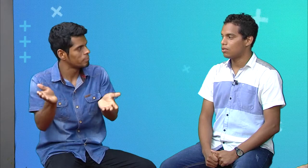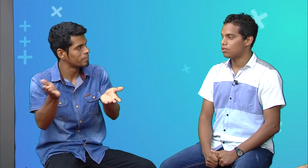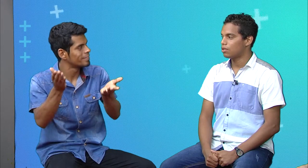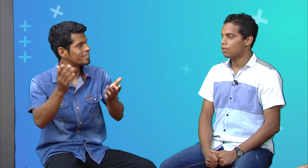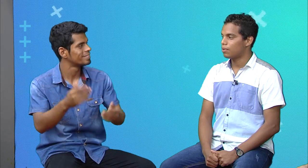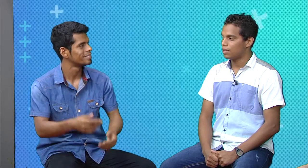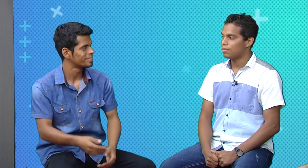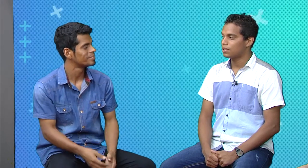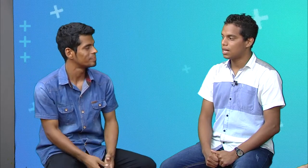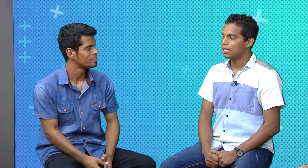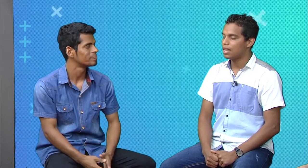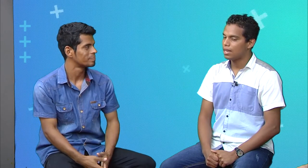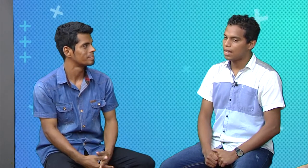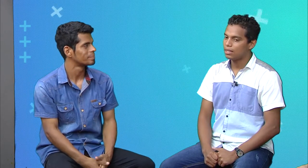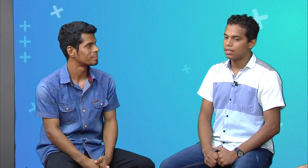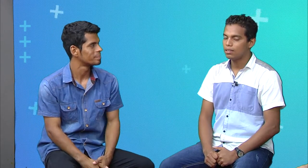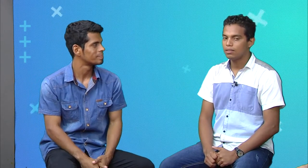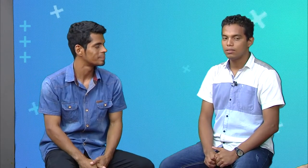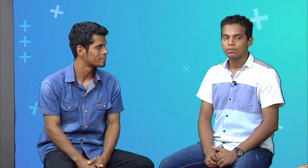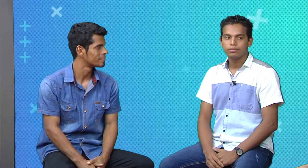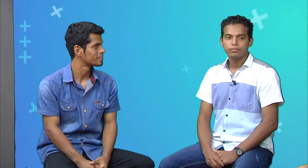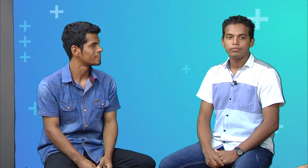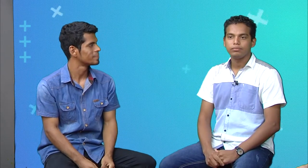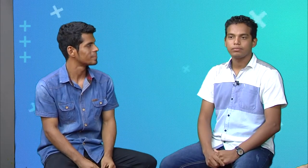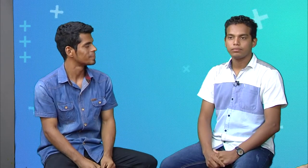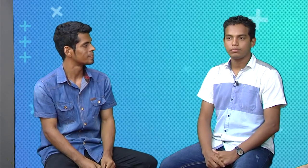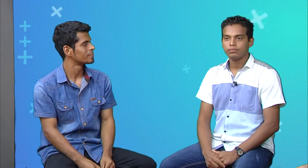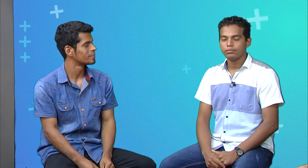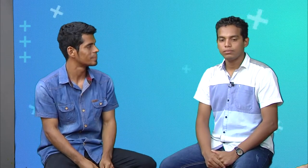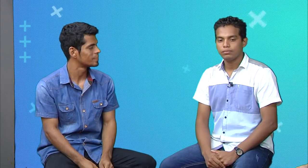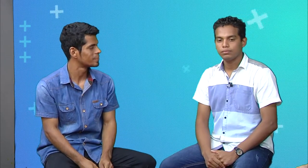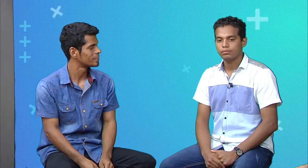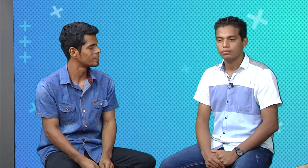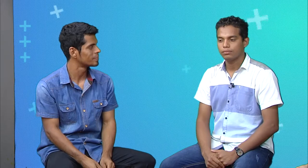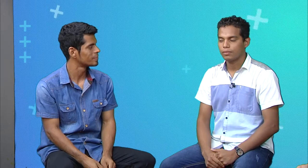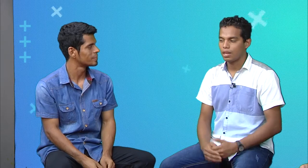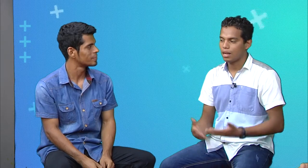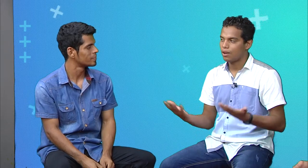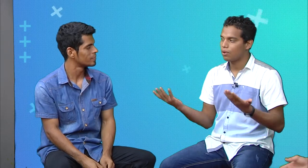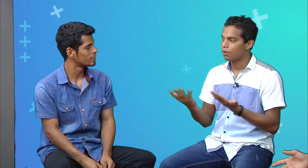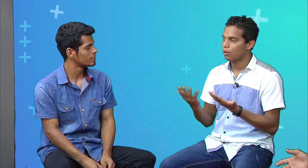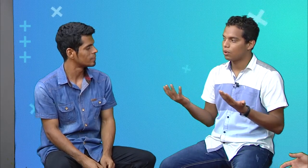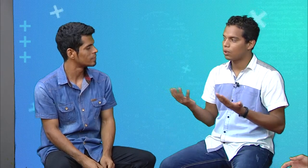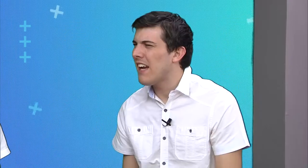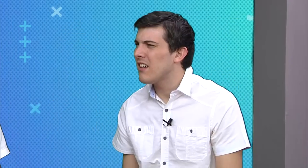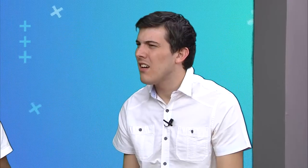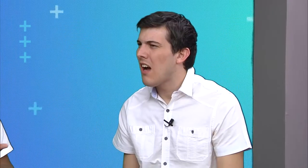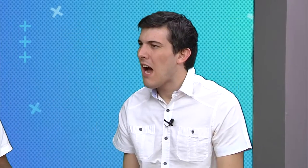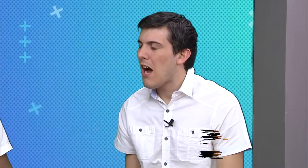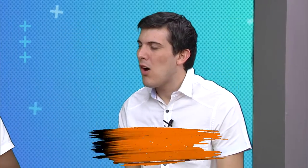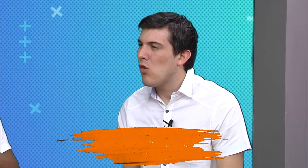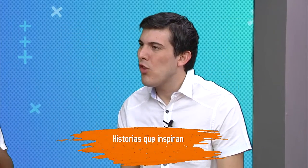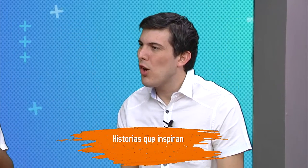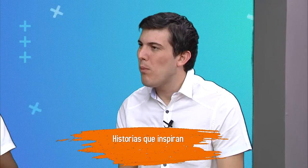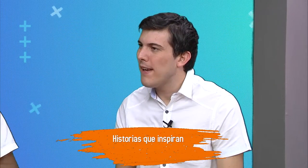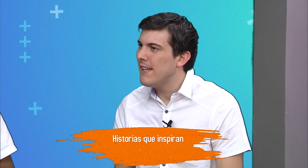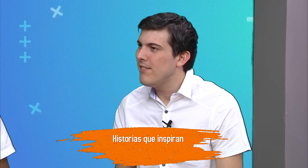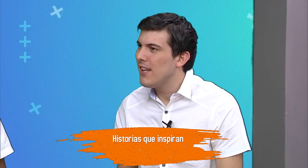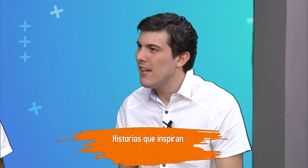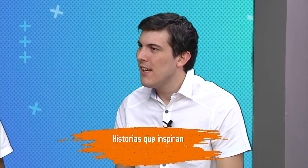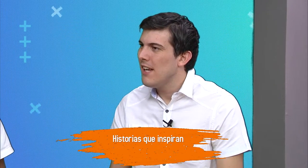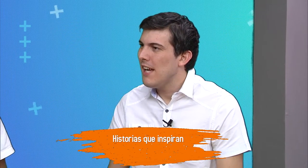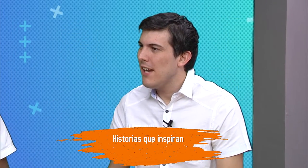nosotros, los sordos, podemos salir adelante. ¿Cómo ha sido viajar a otros